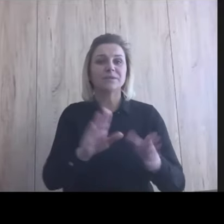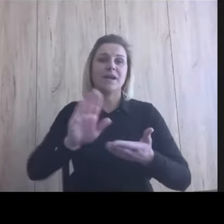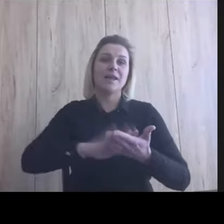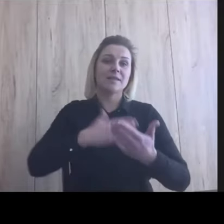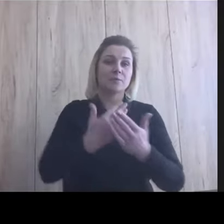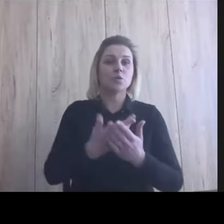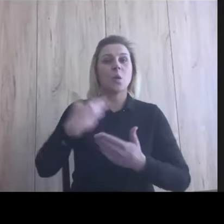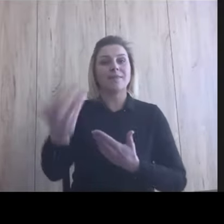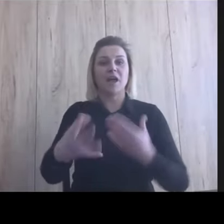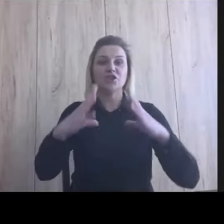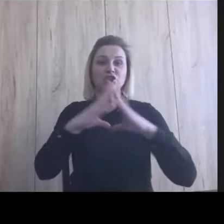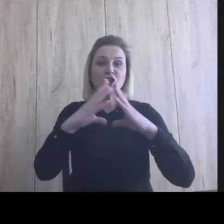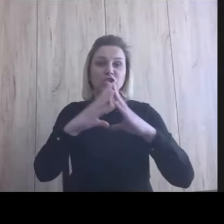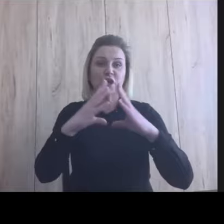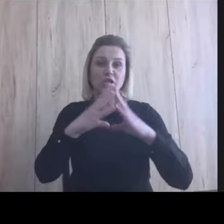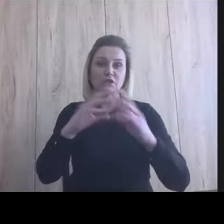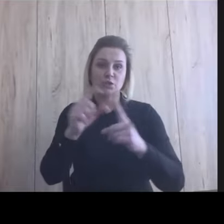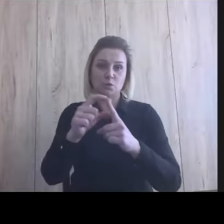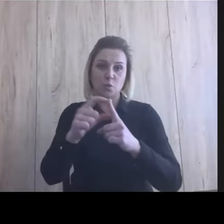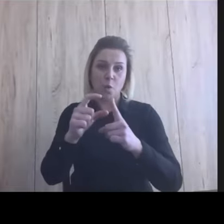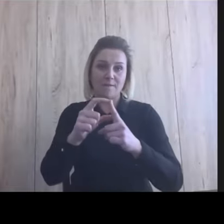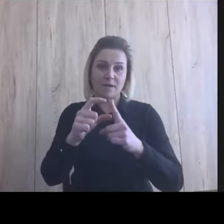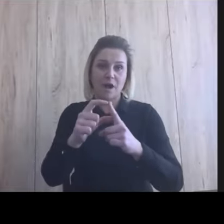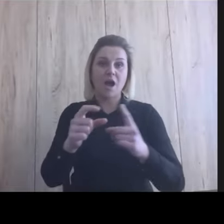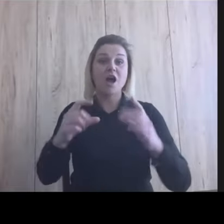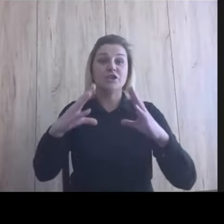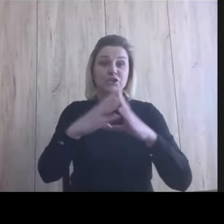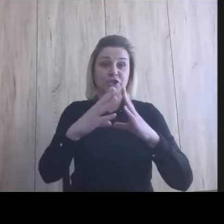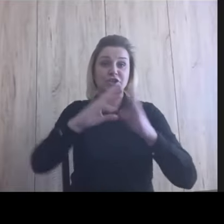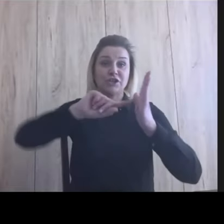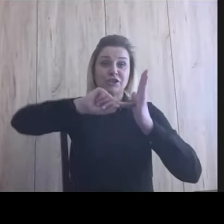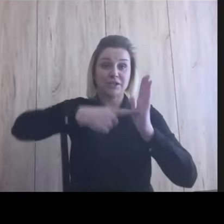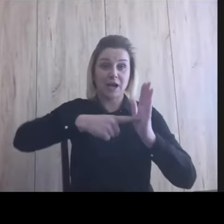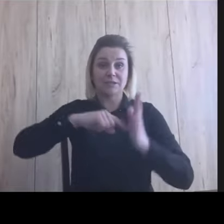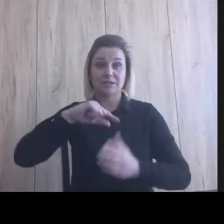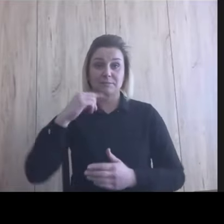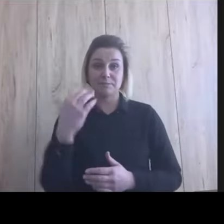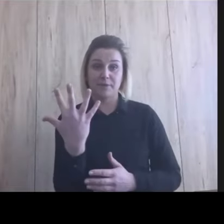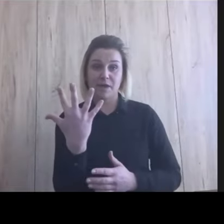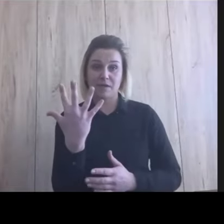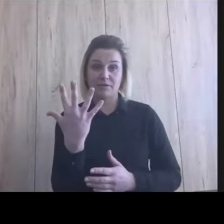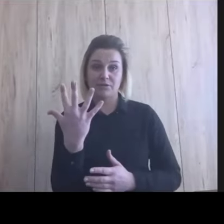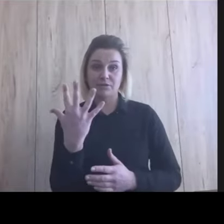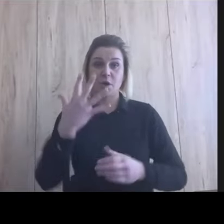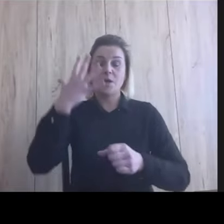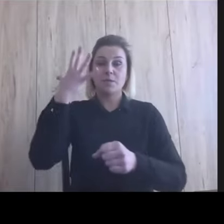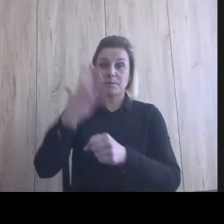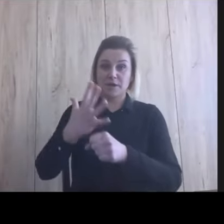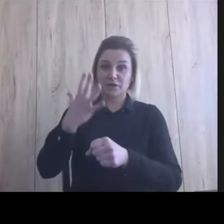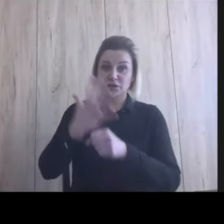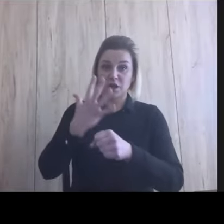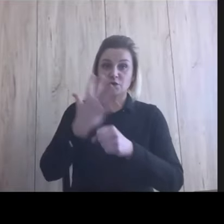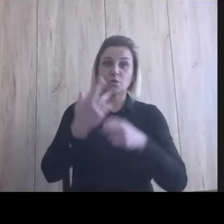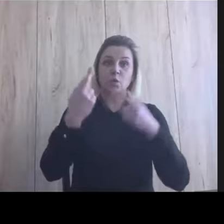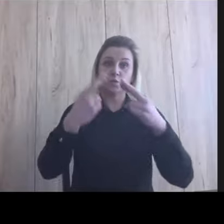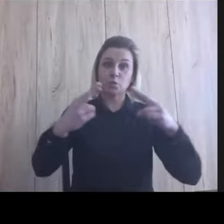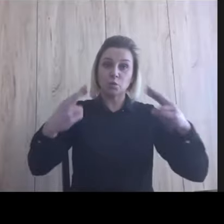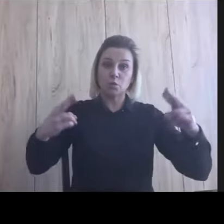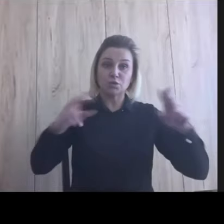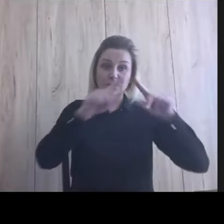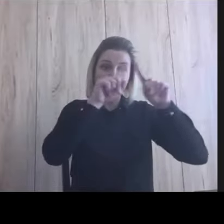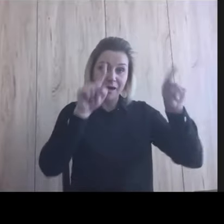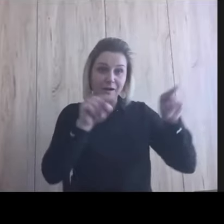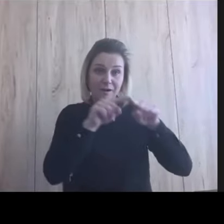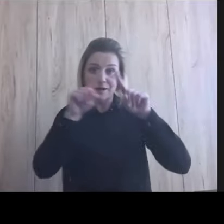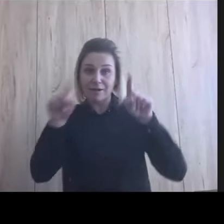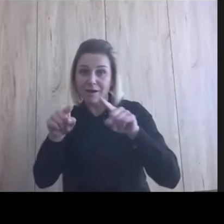dziesięć słów, no to mamy dziesięć razy pięć, czyli pięćdziesiąt różnych kartoników, teraz